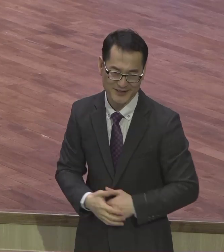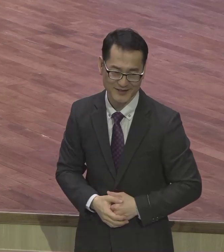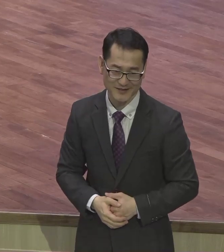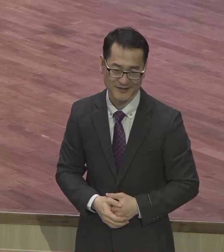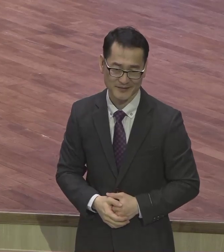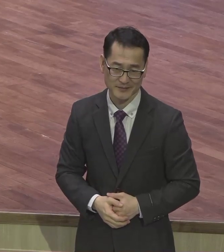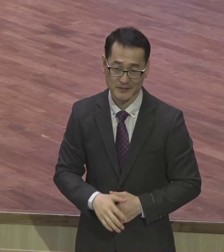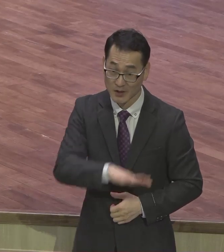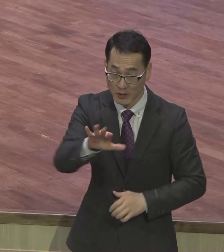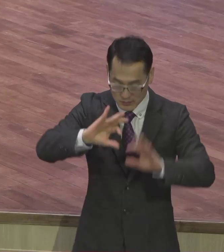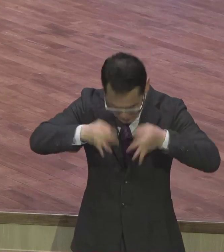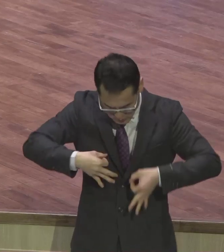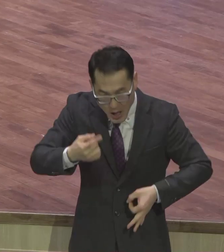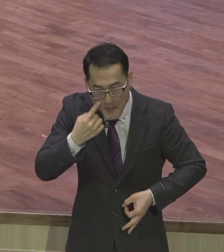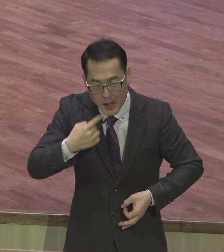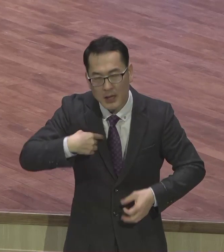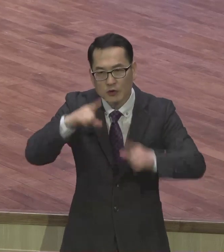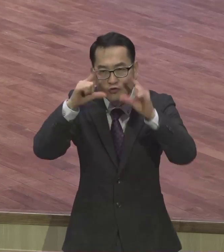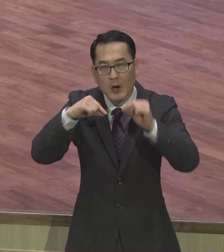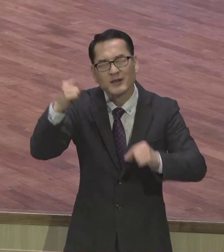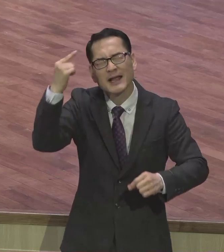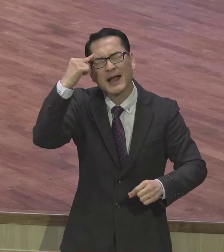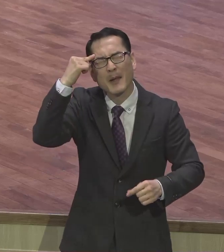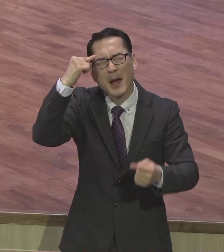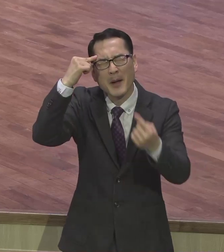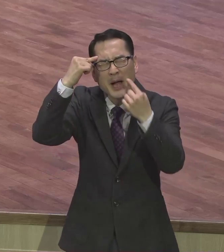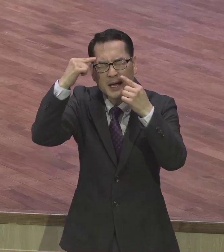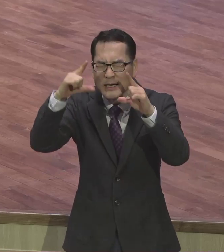보세요. 지금 눈감고 잠 오니까 밖에 나 내 집에 가가지고